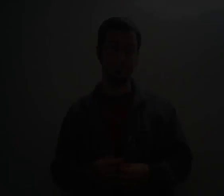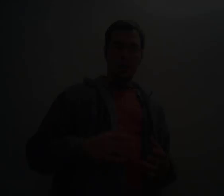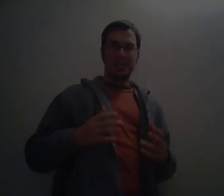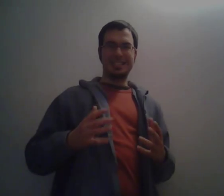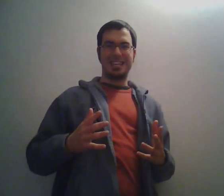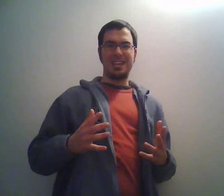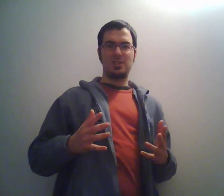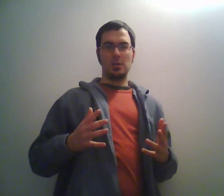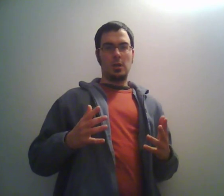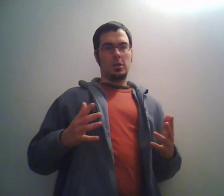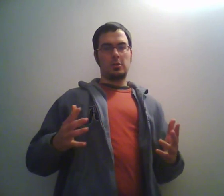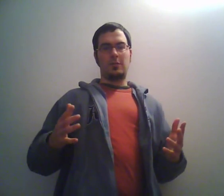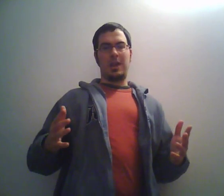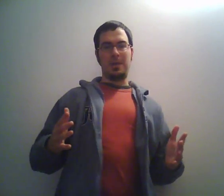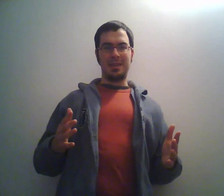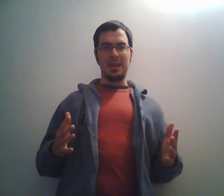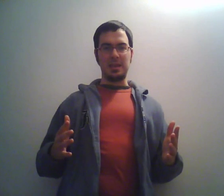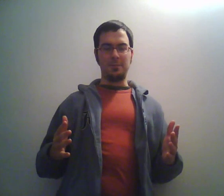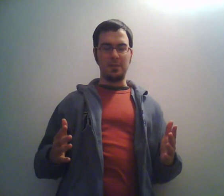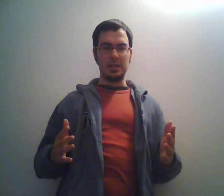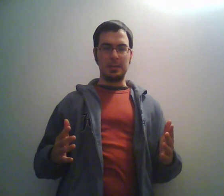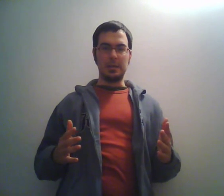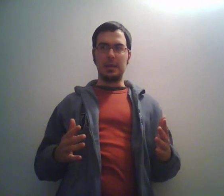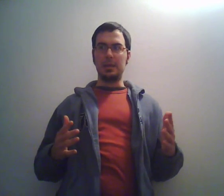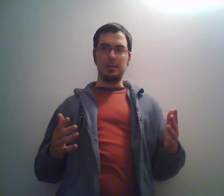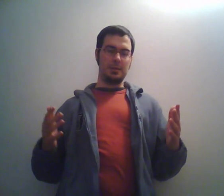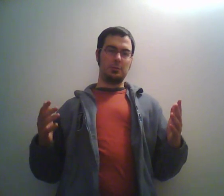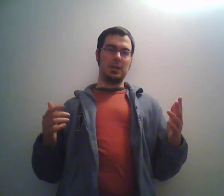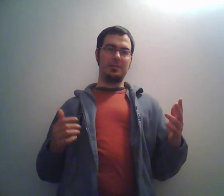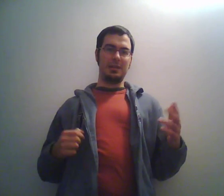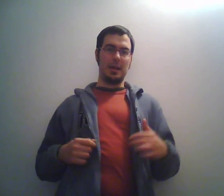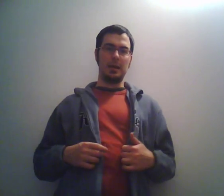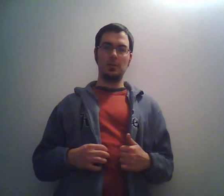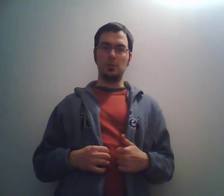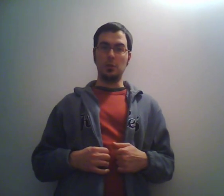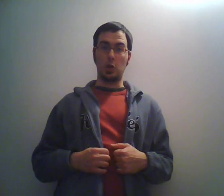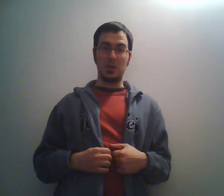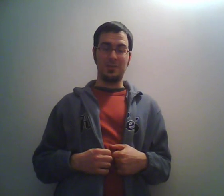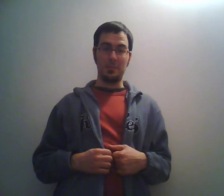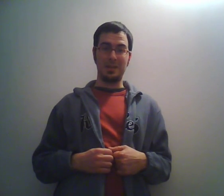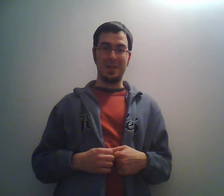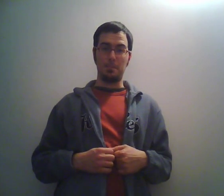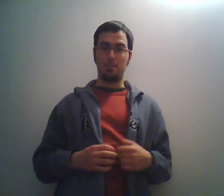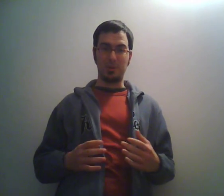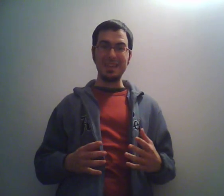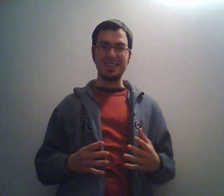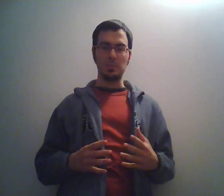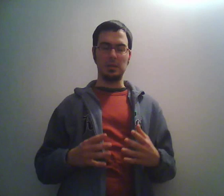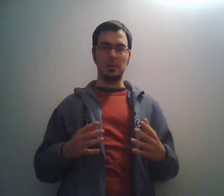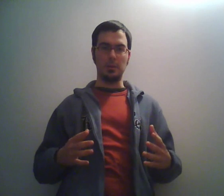Gli sketch sono veramente infiniti e devo dire la verità, io ne ho trovati veramente pochissimi di